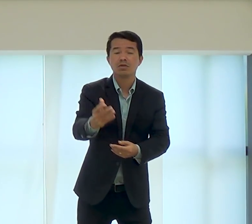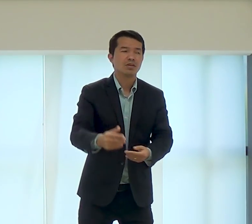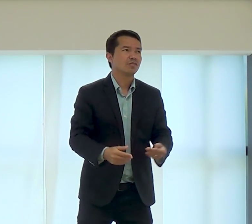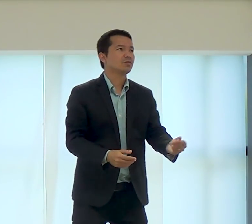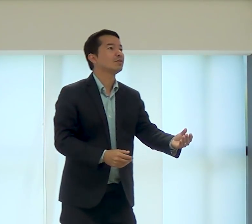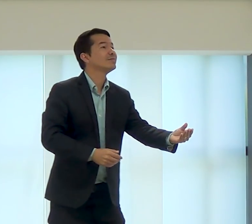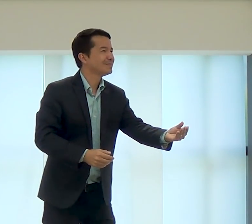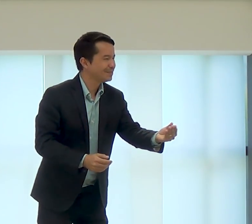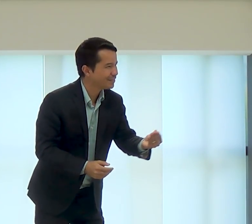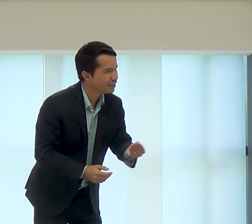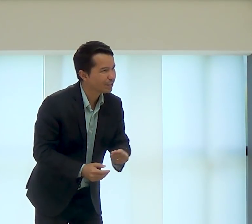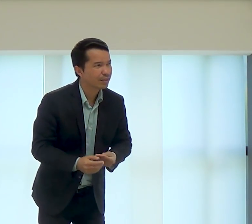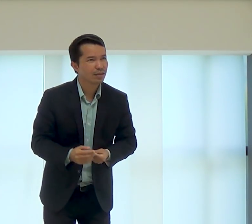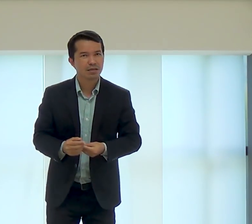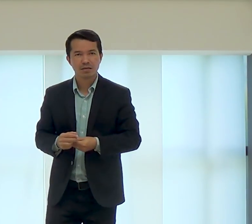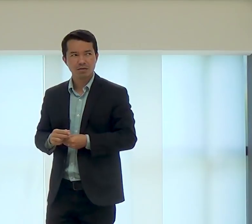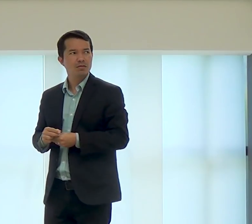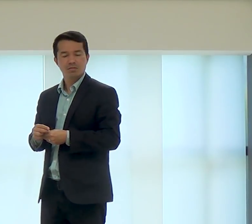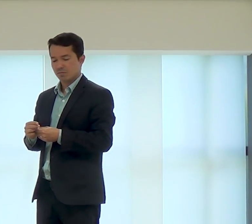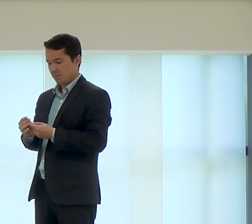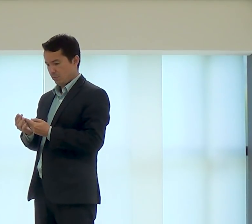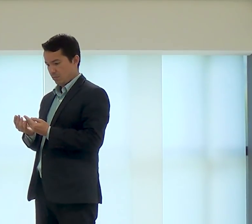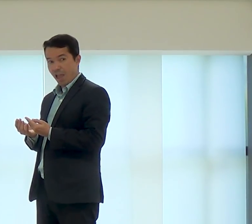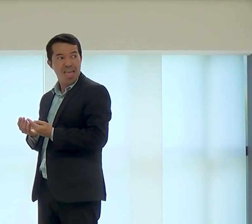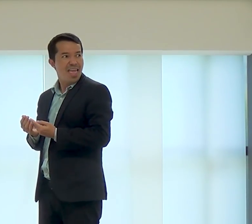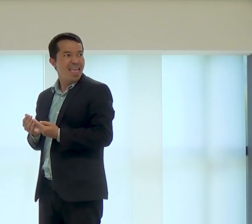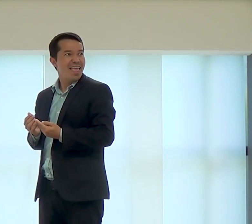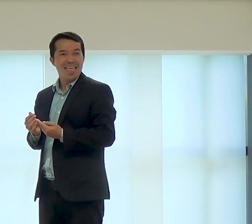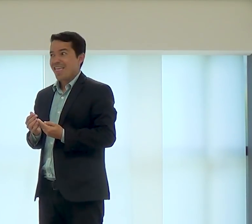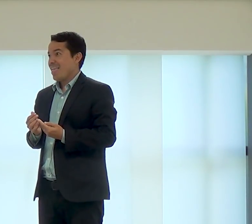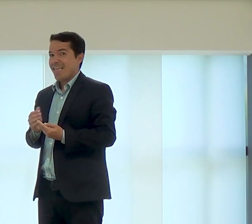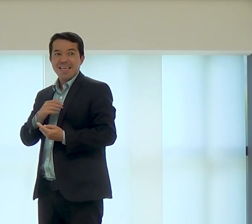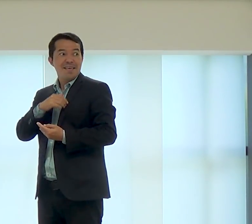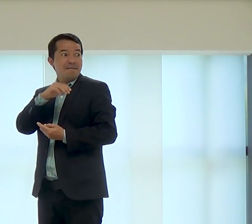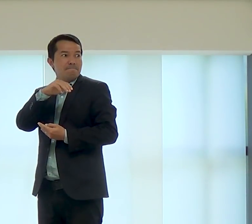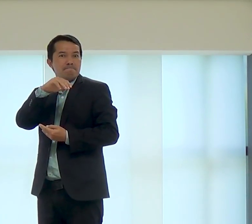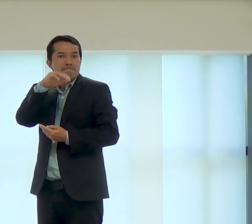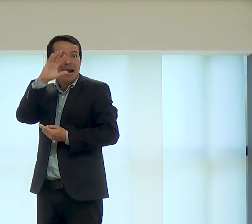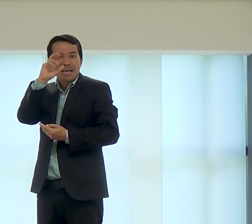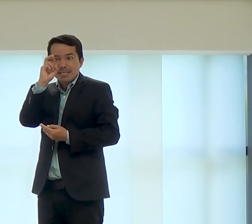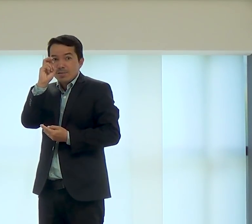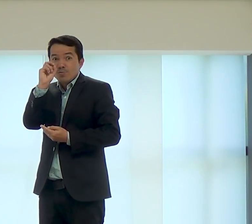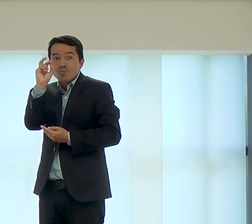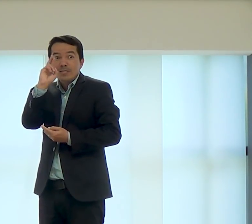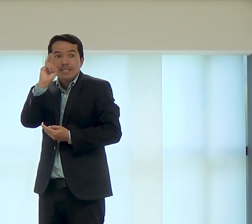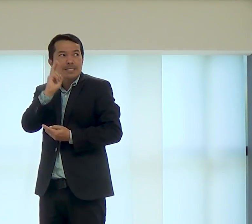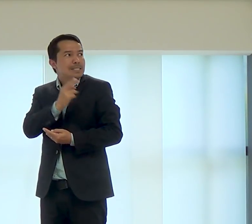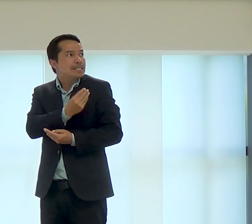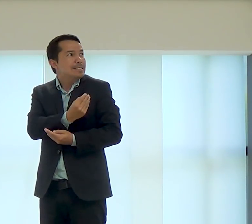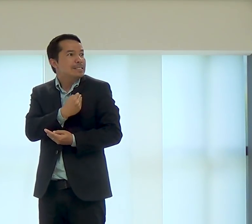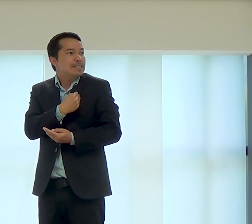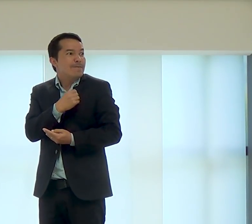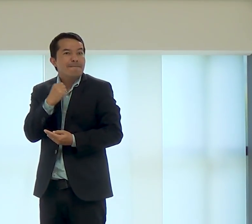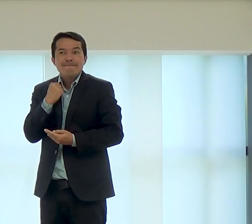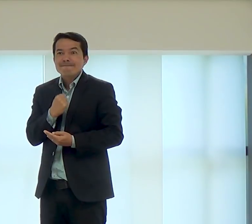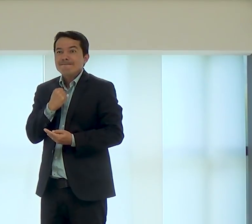qualquer coisa ali. E, daí, na hora que vai conferir o troco, vê, nossa, ele me deu o troco a mais.